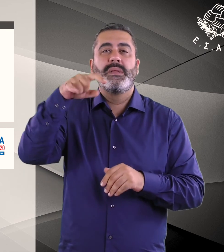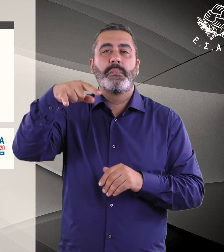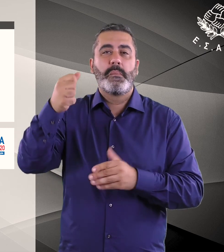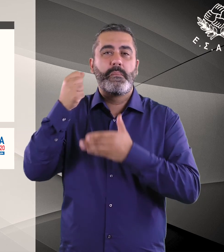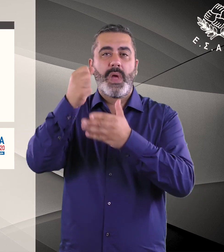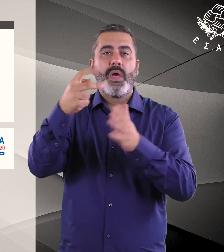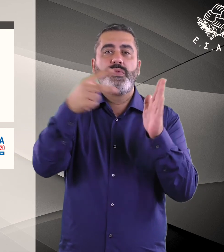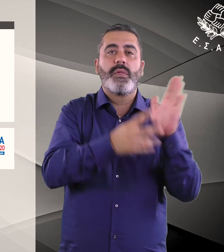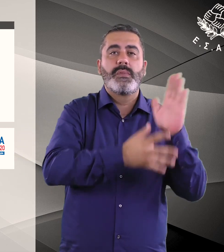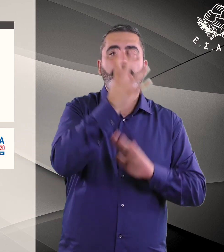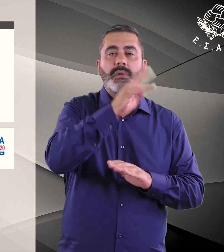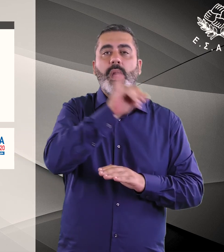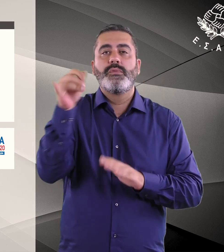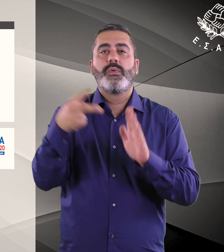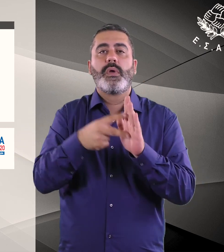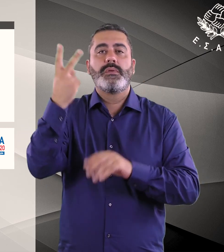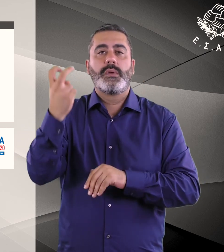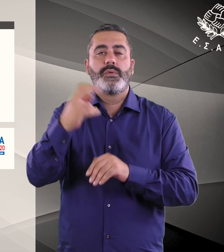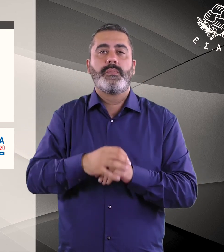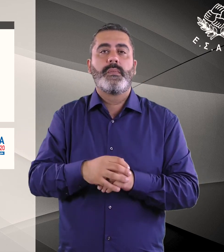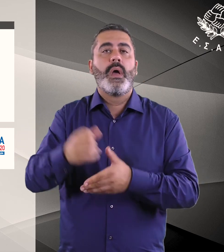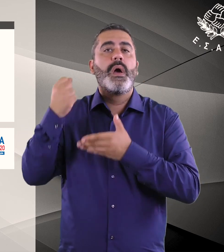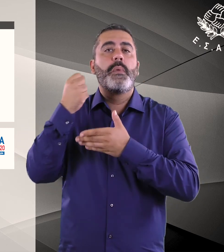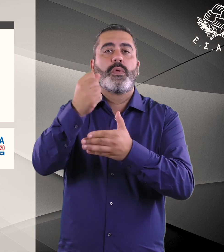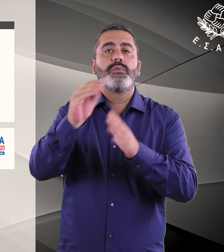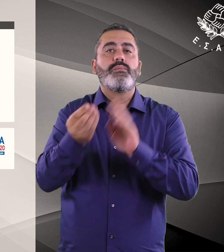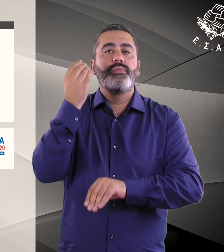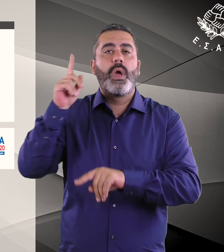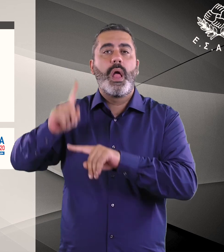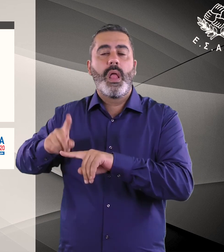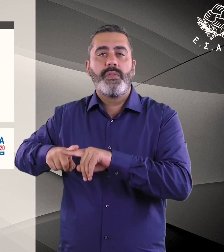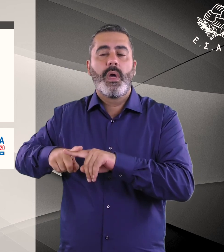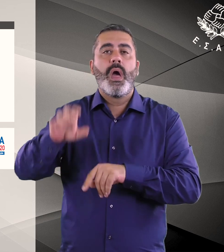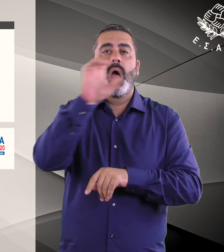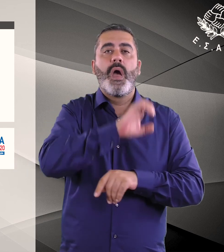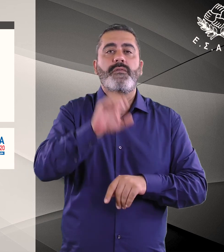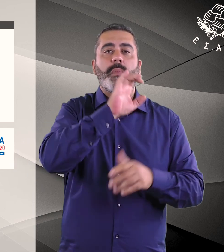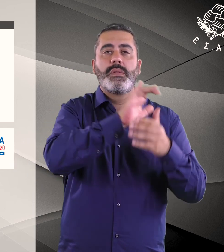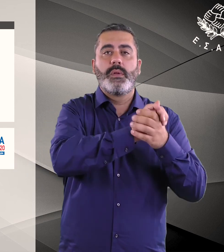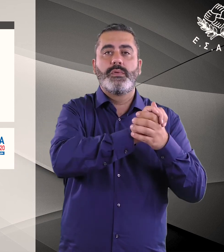-2020 Με τη Συγχρηματοδότηση της Ελλάδας και της Ευρωπαϊκής Ένωσης